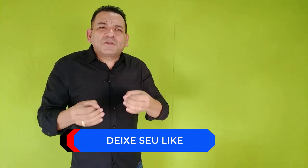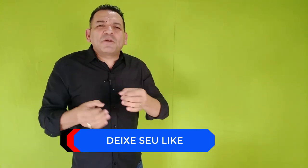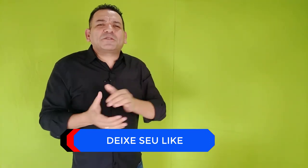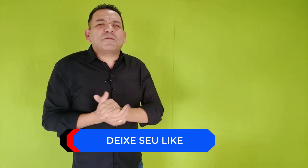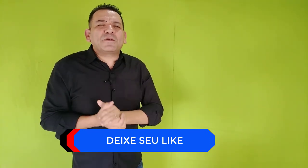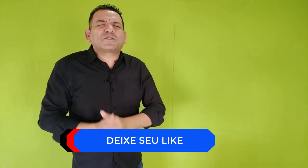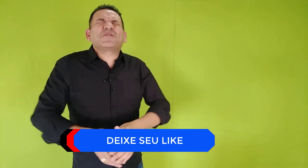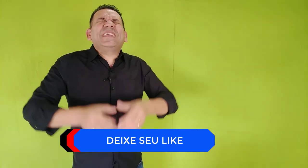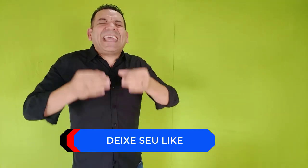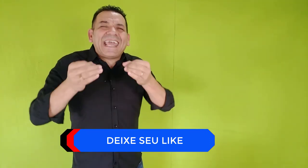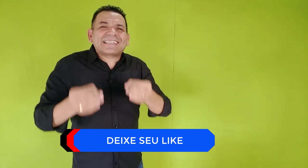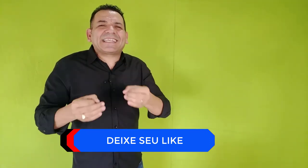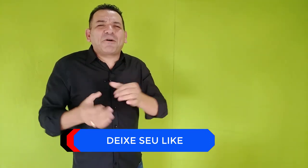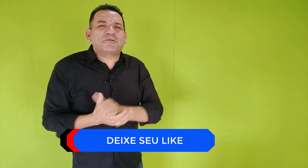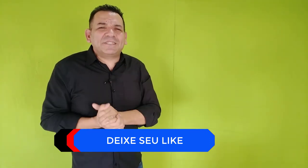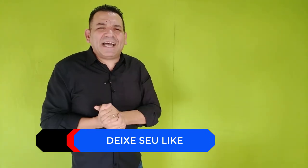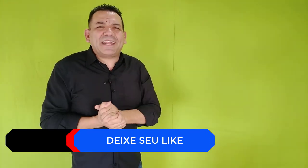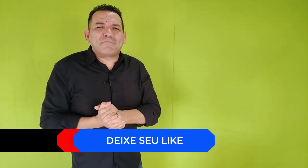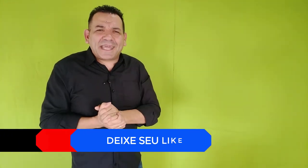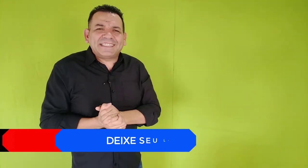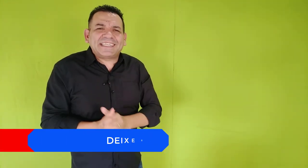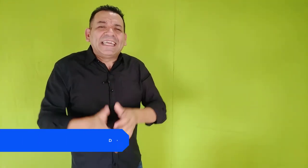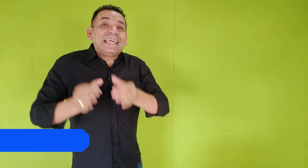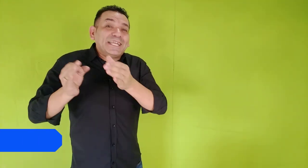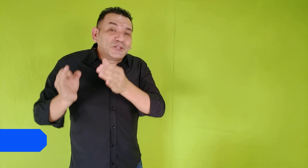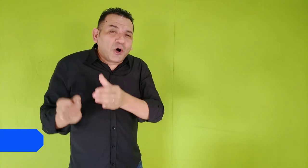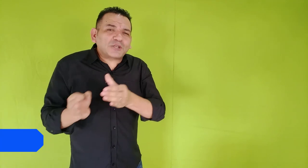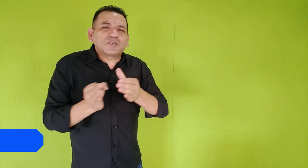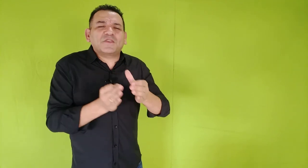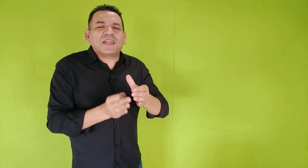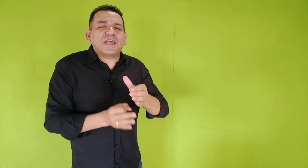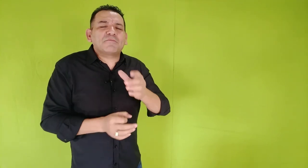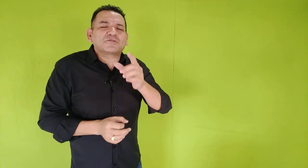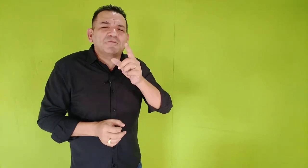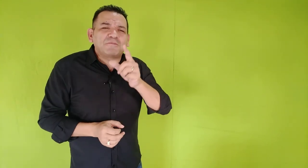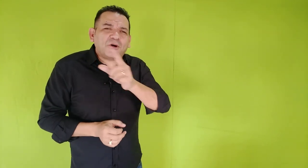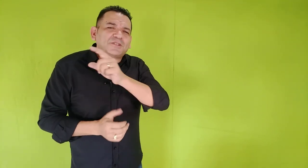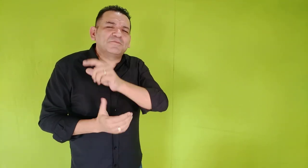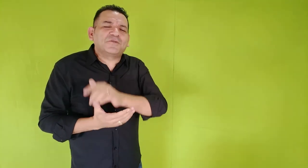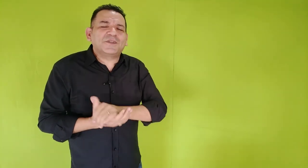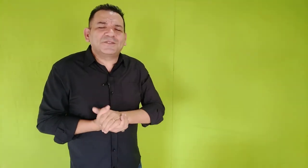Deus te abençoe extraordinariamente. E nós nos veremos no próximo vídeo.